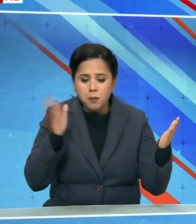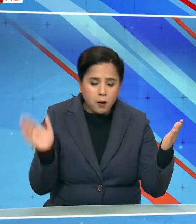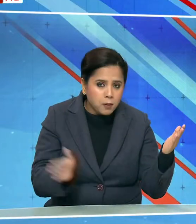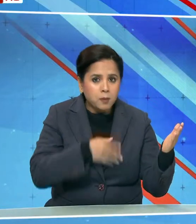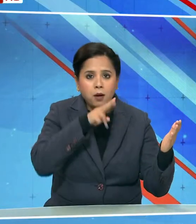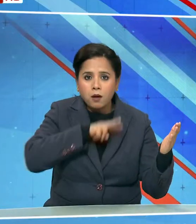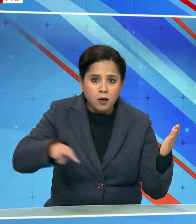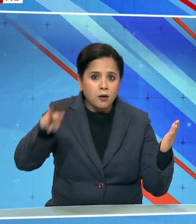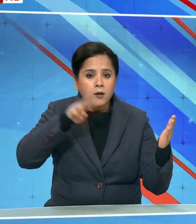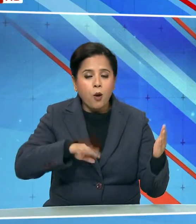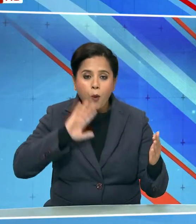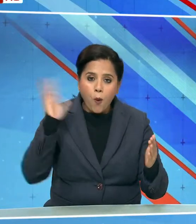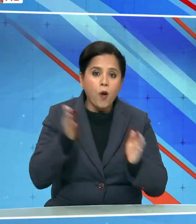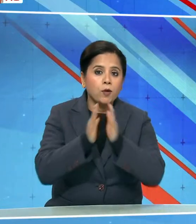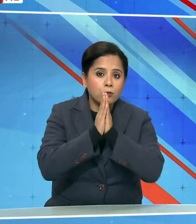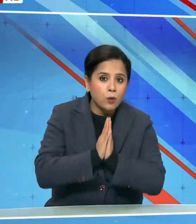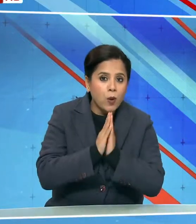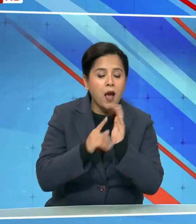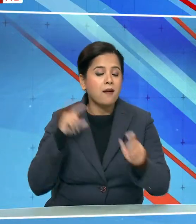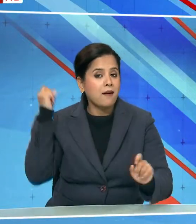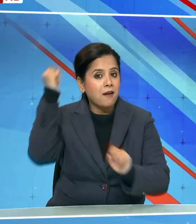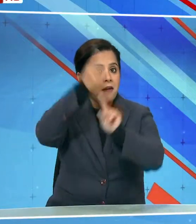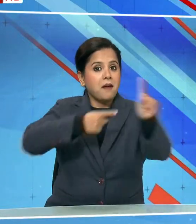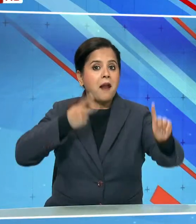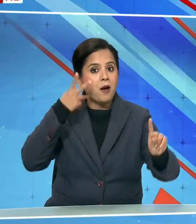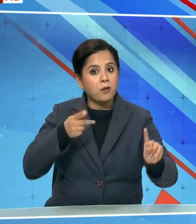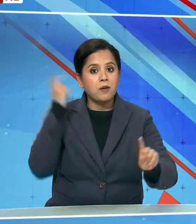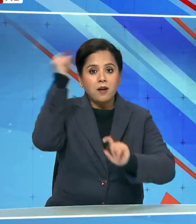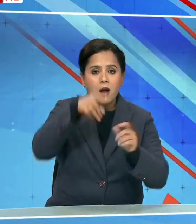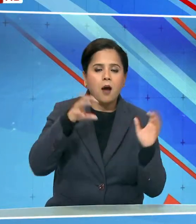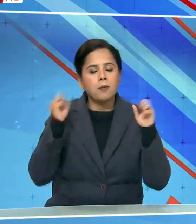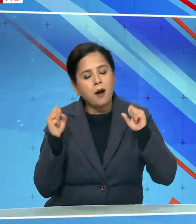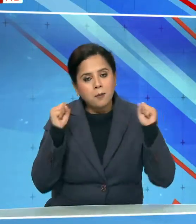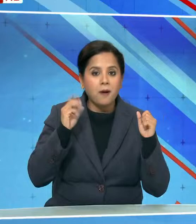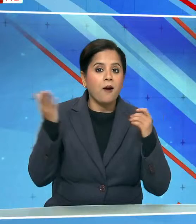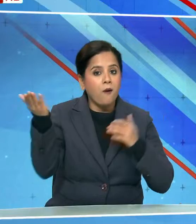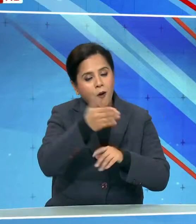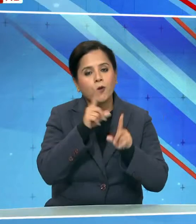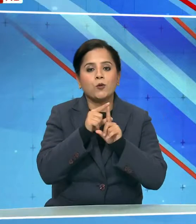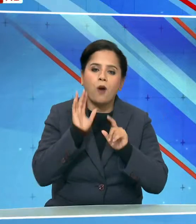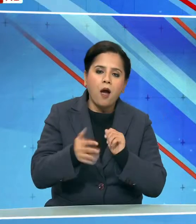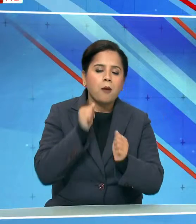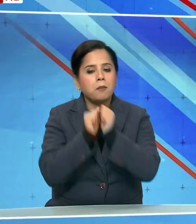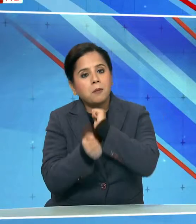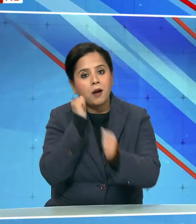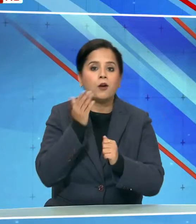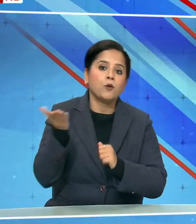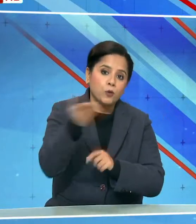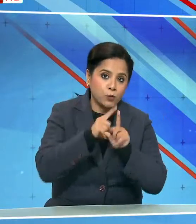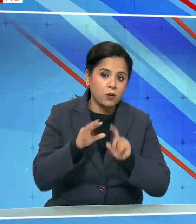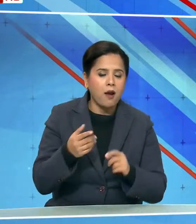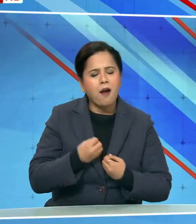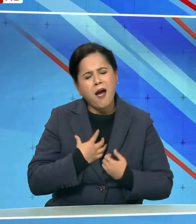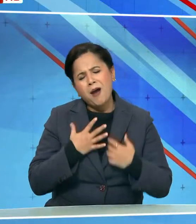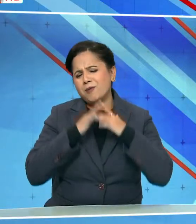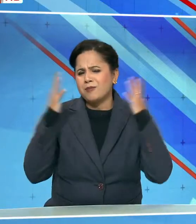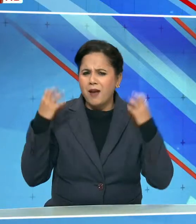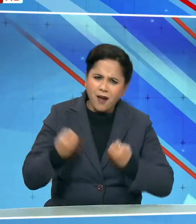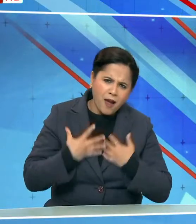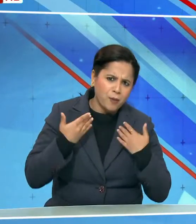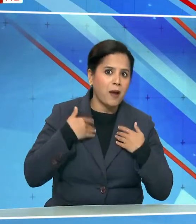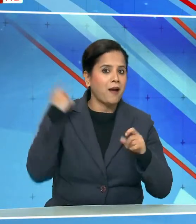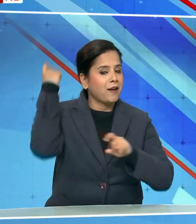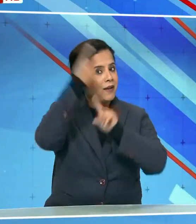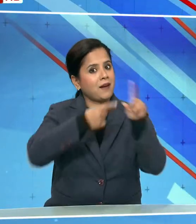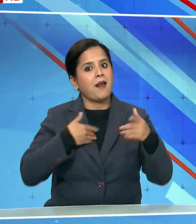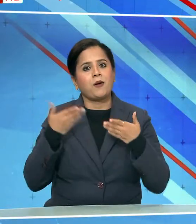मंदरों में भगवान के राम बजन कीरतन चल रहे हैं बहुत खुसी है हमारे स्री राम जो है